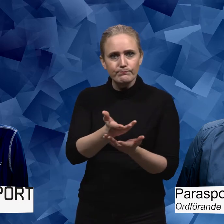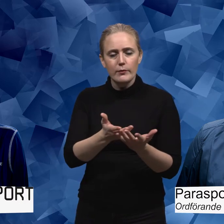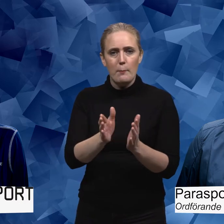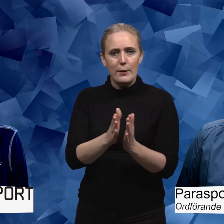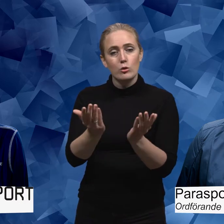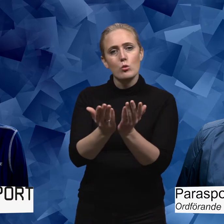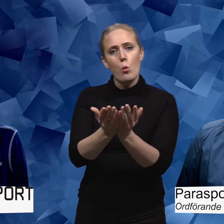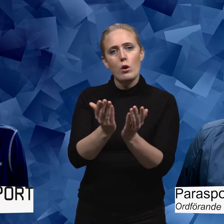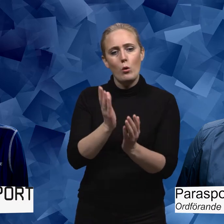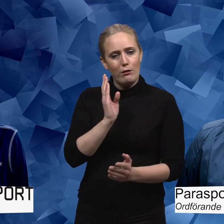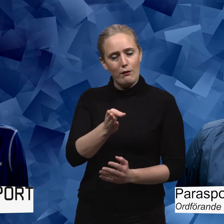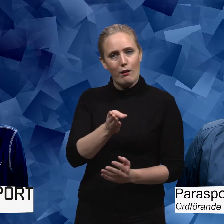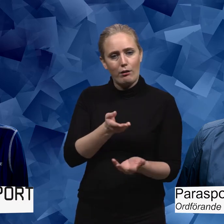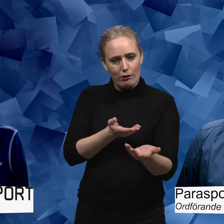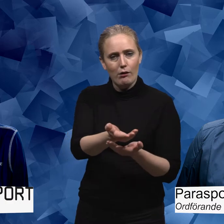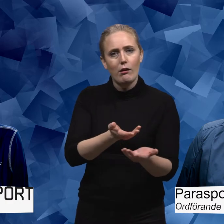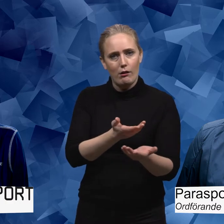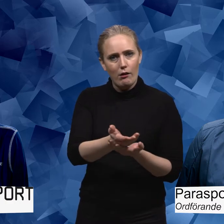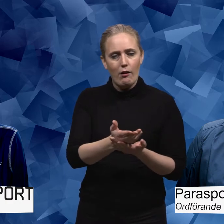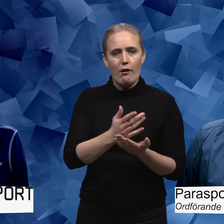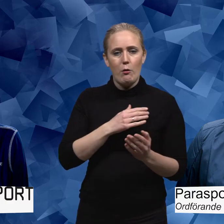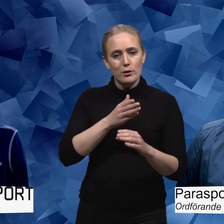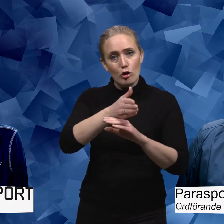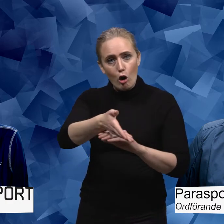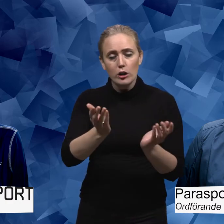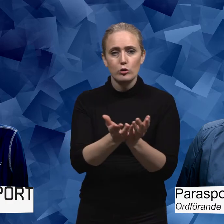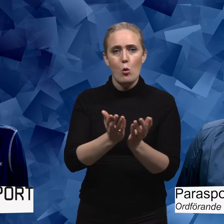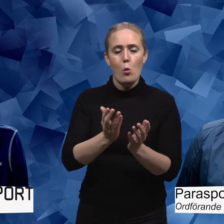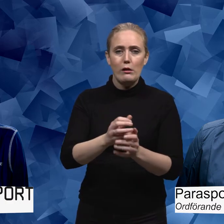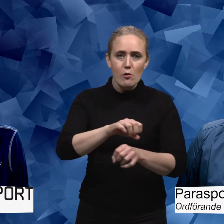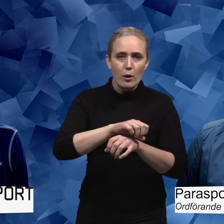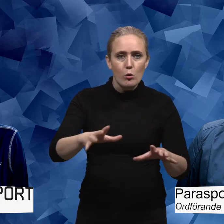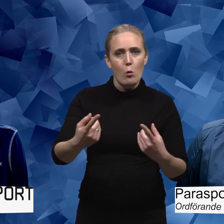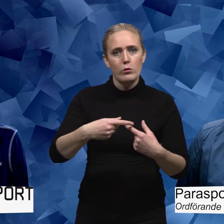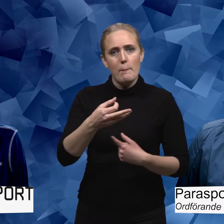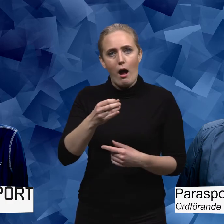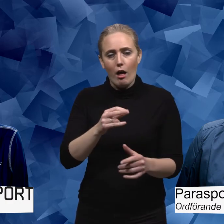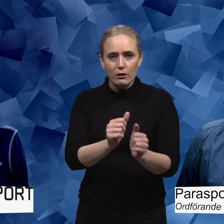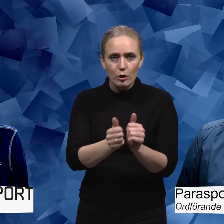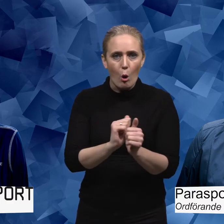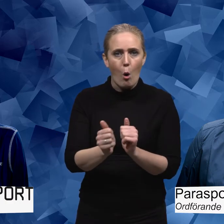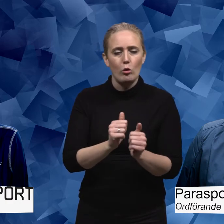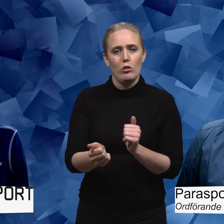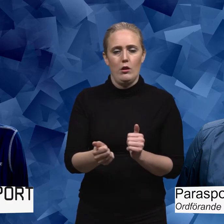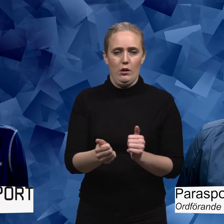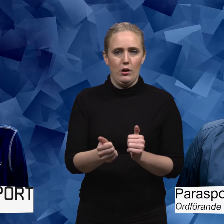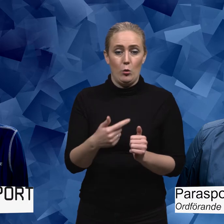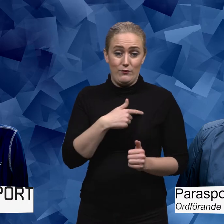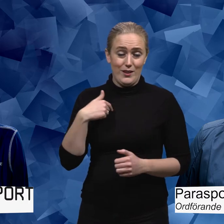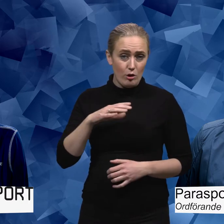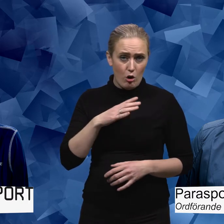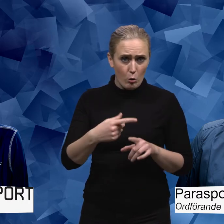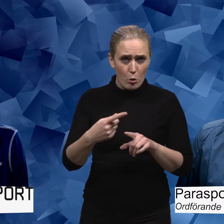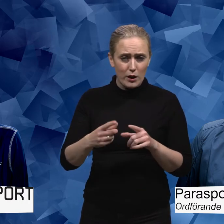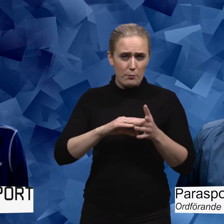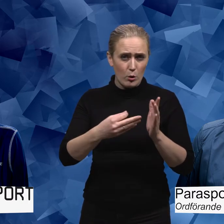mot skolorna direkt och är ute och informerar om paraidrott och vad det är för någonting. Sen driver